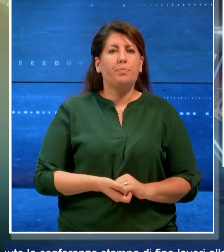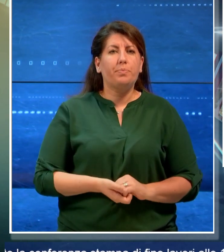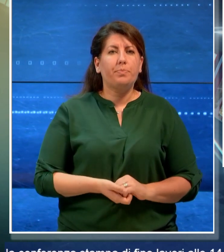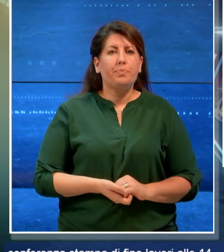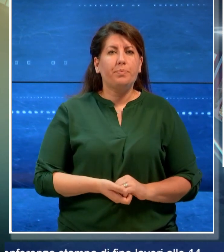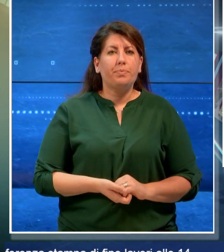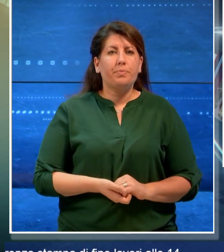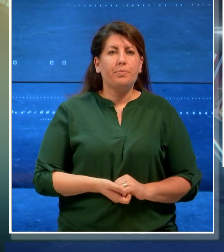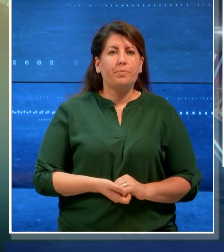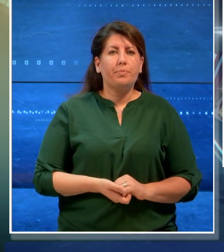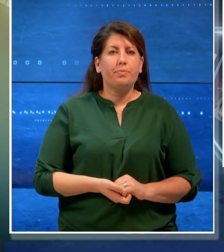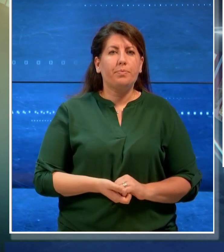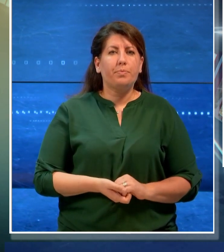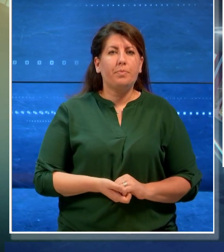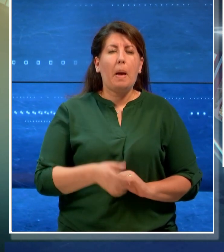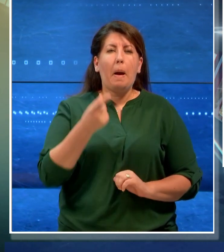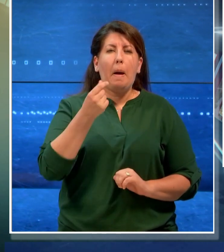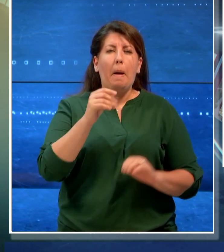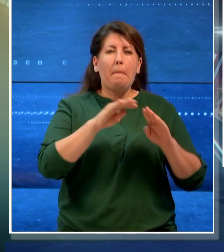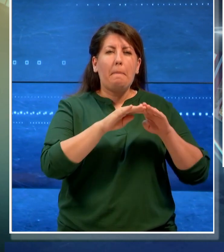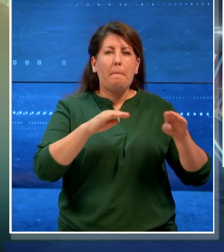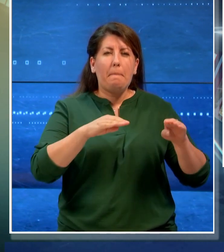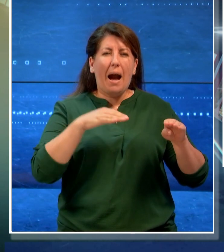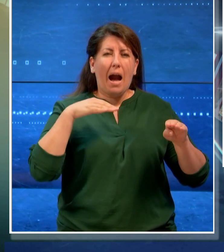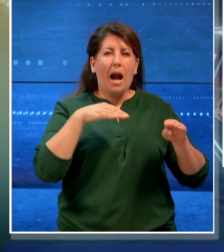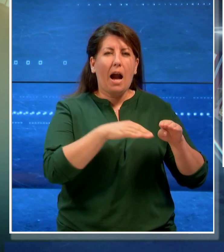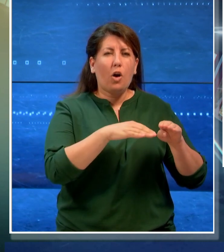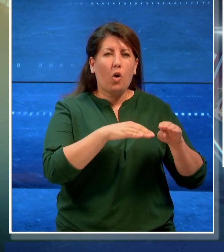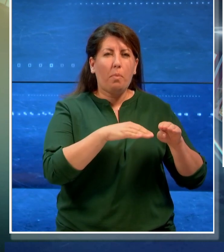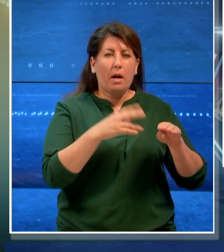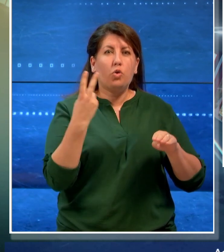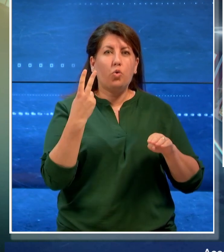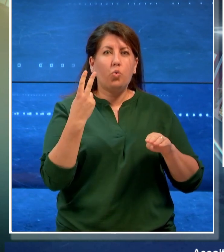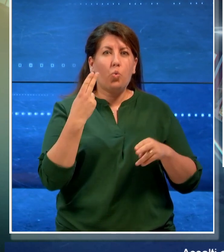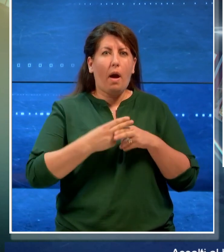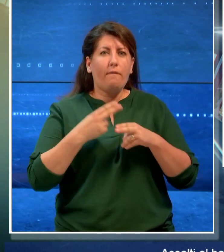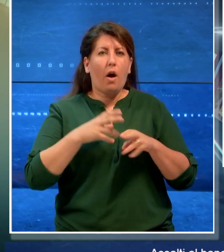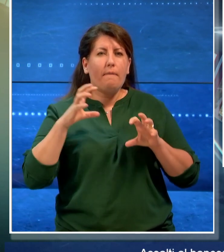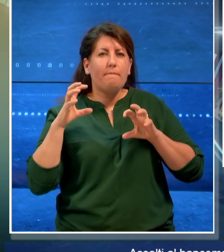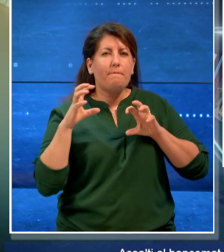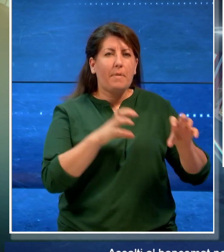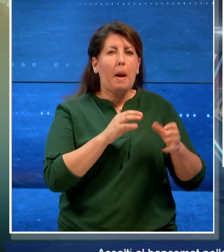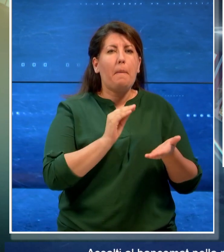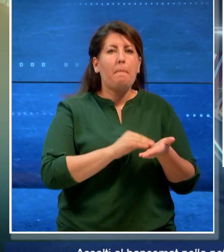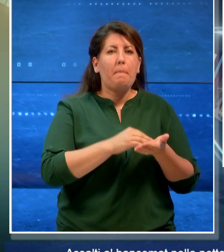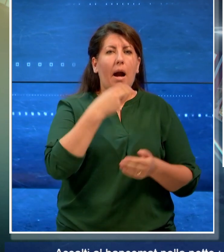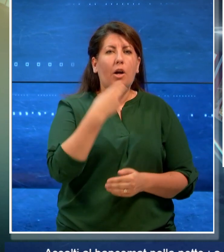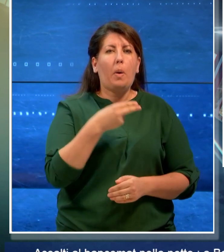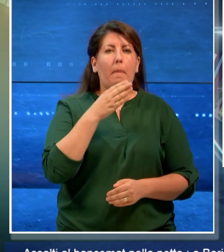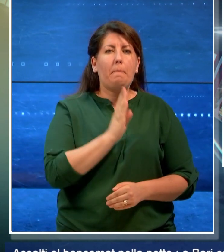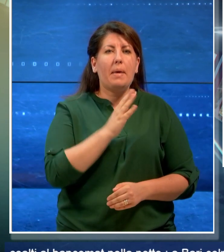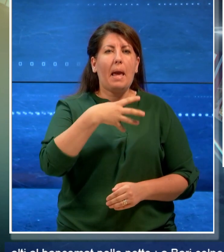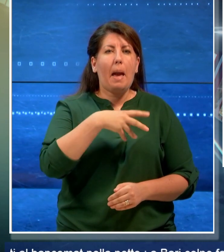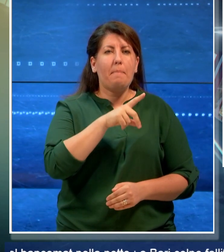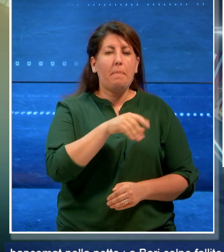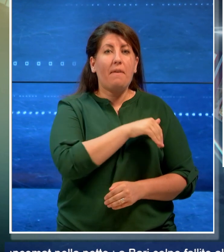Due assalti ai Bancomat nella notte a Bari, colpo fallito alla BMP di Viale